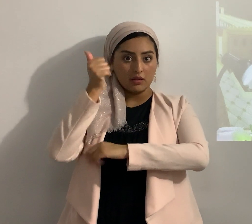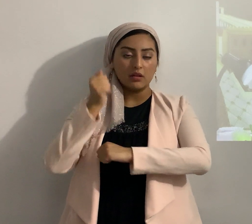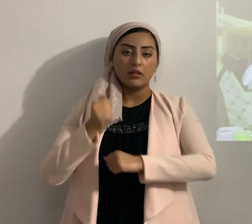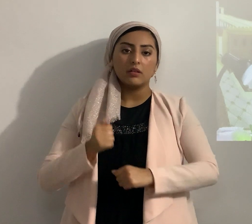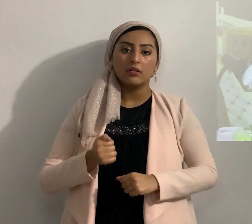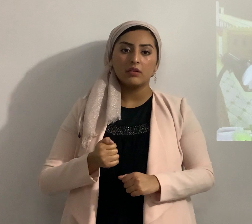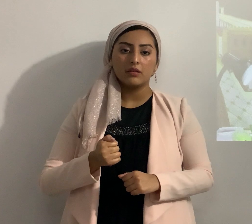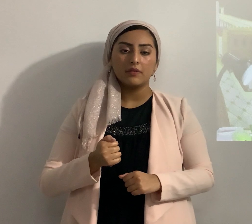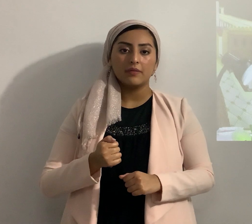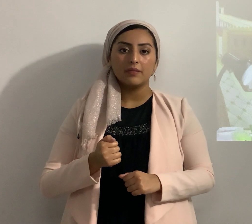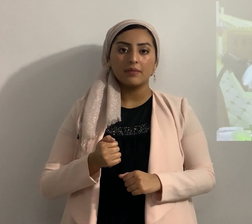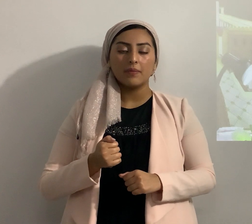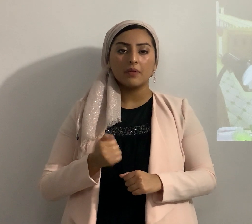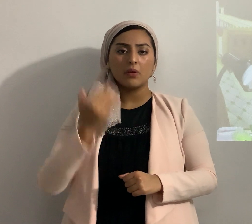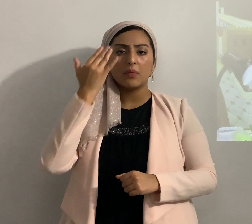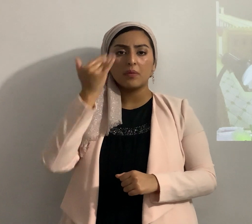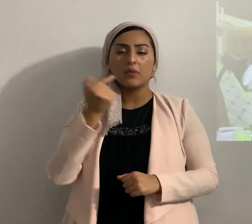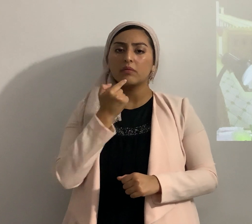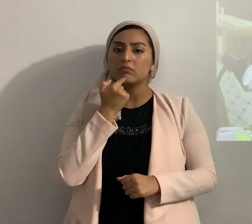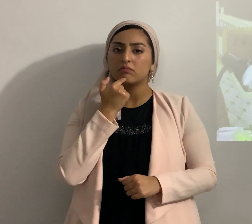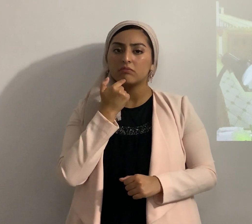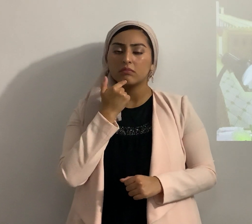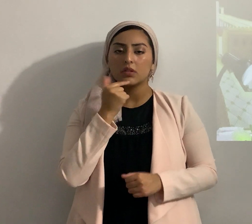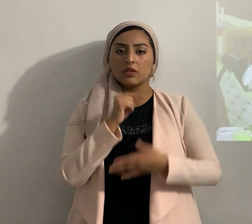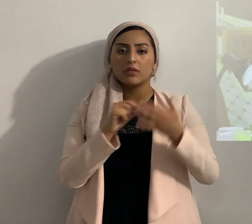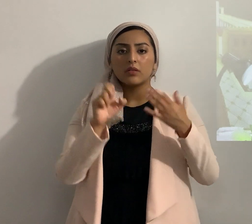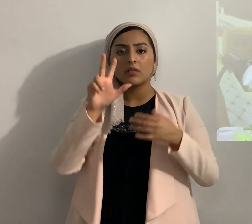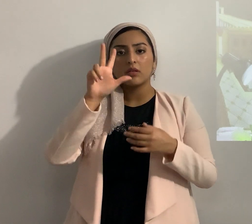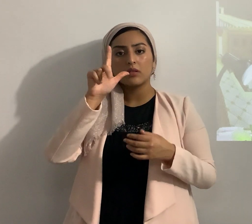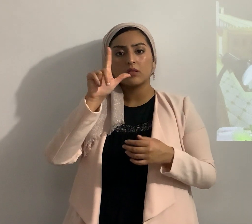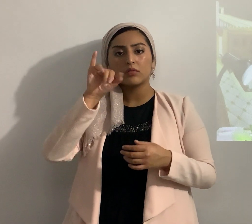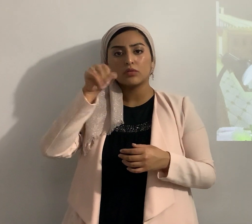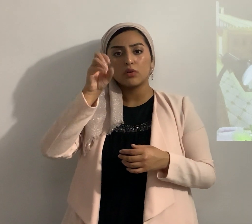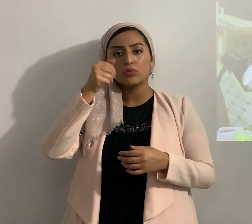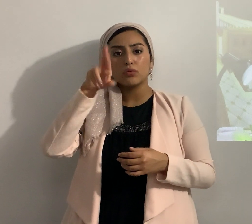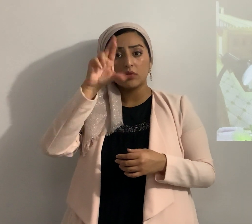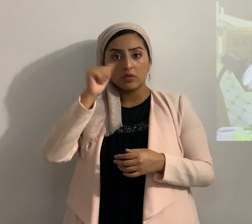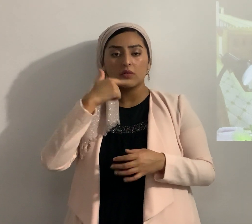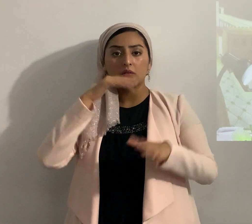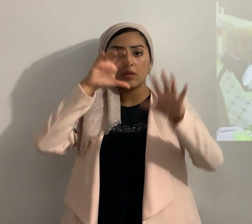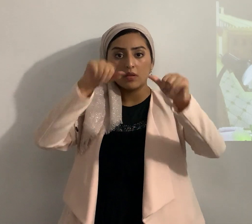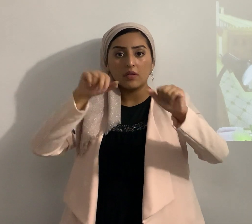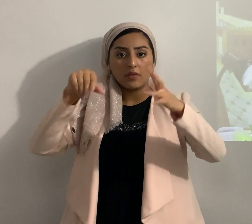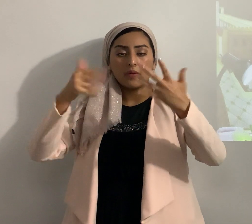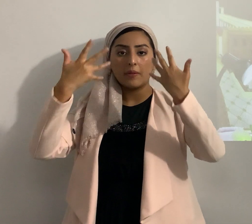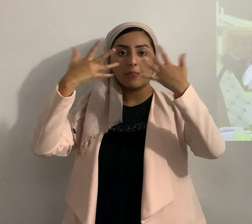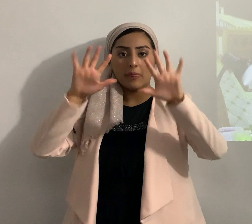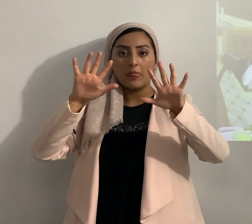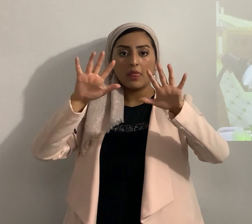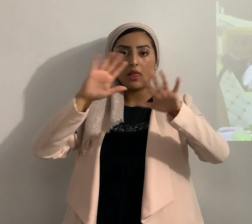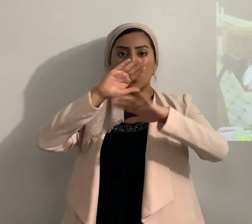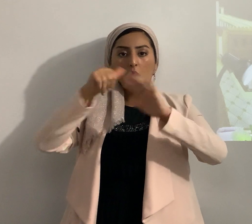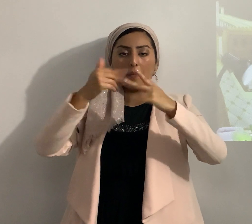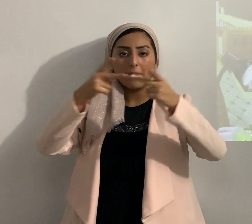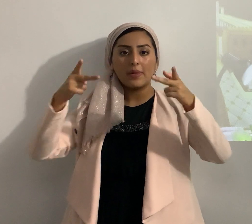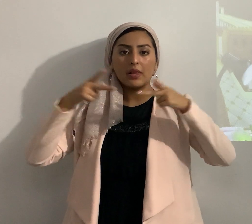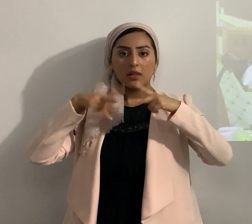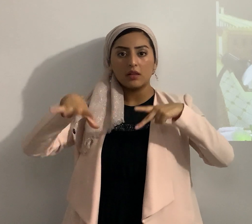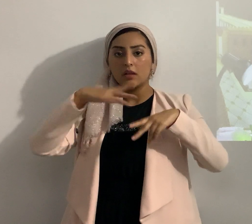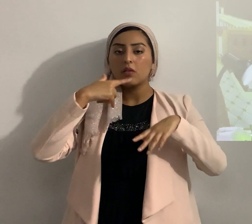entonces a ver porque dice aquí en el verso 23 de Josué 11 que tomó ya tomó pues toda la tierra aquí dice que toda la tierra